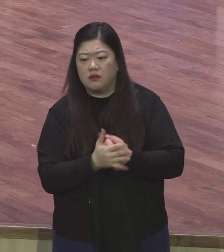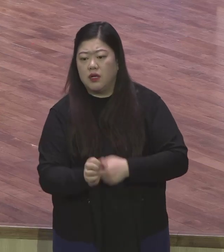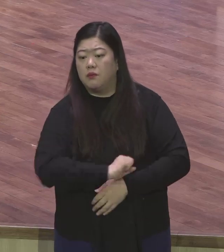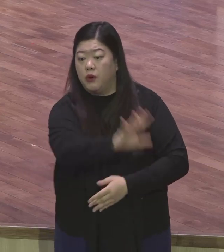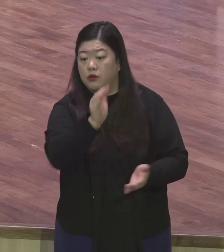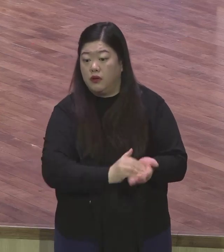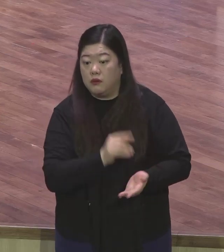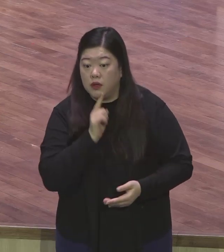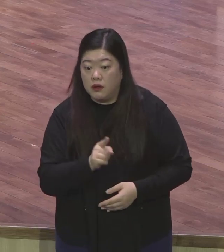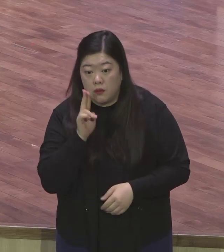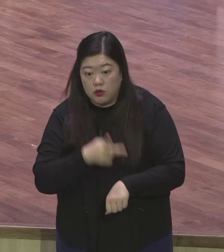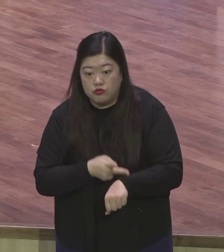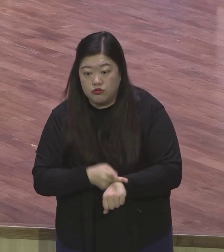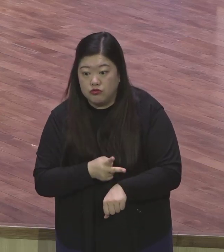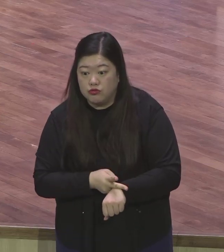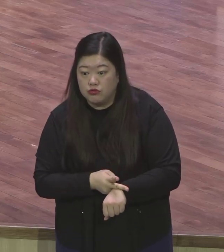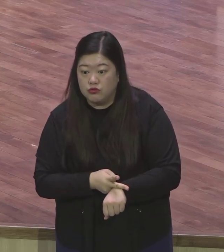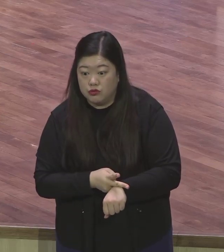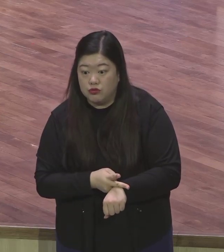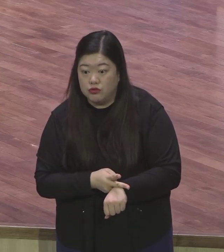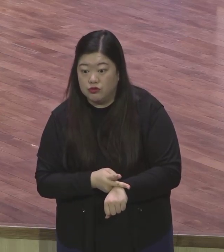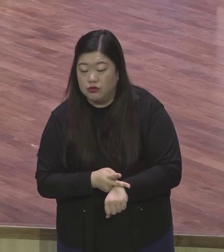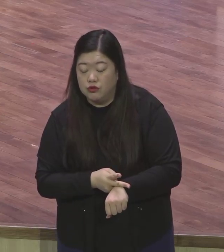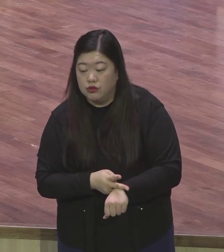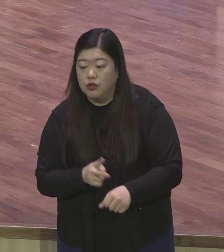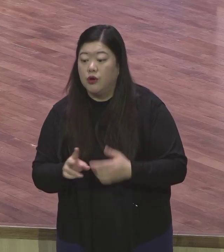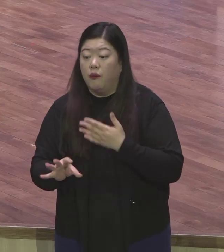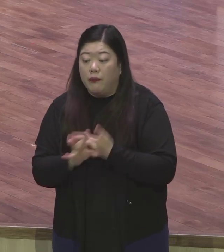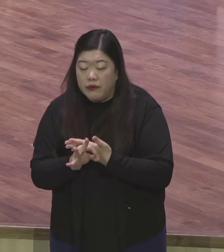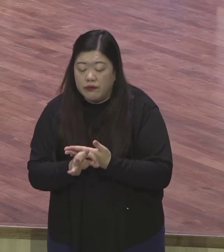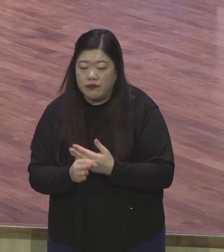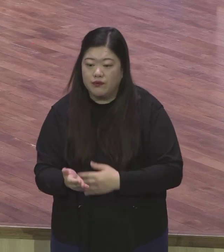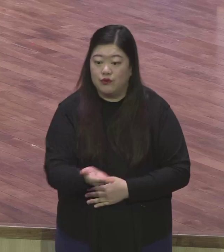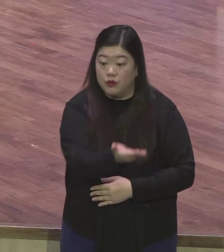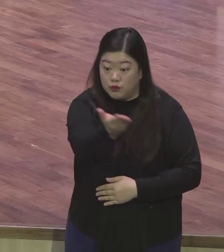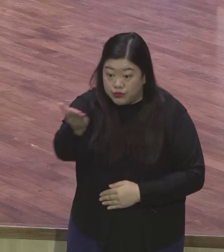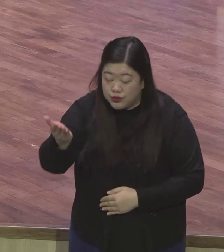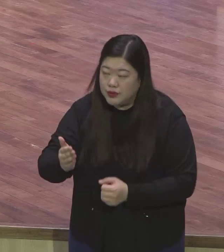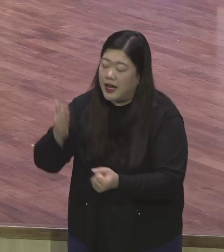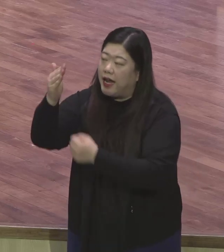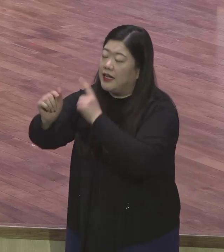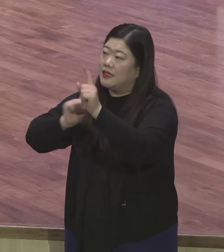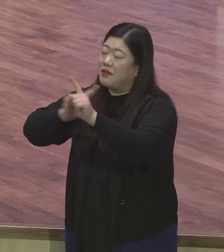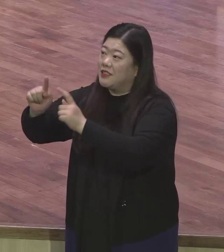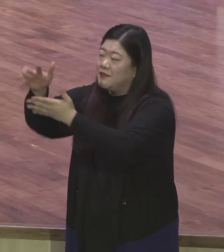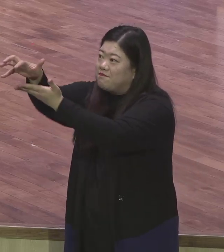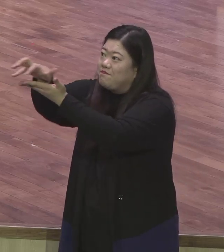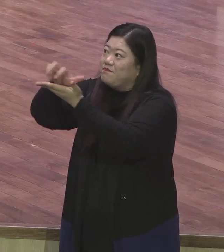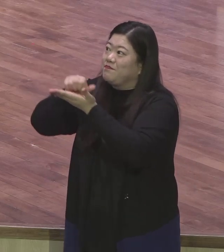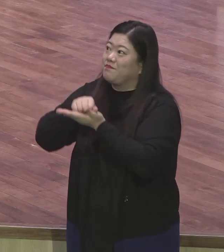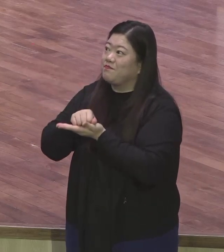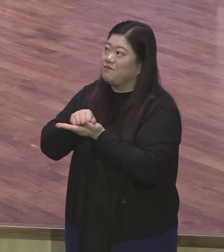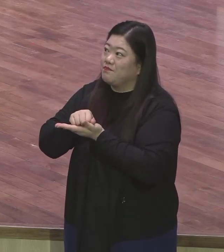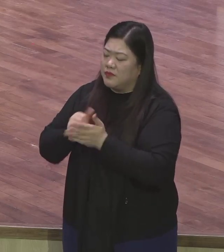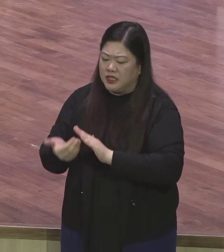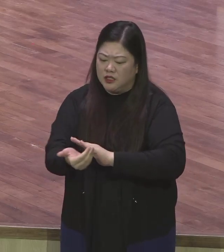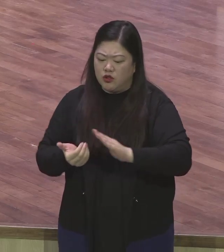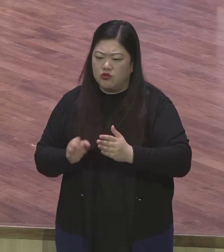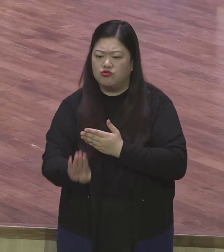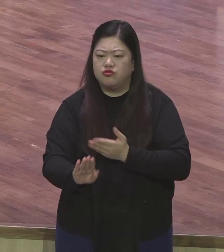자 여러분 하나님의 이 말씀을 여러분 것으로 받으시길 바랍니다 어른아이 같이